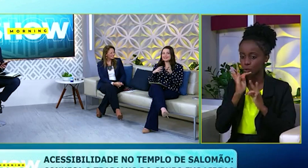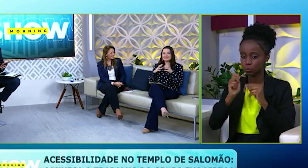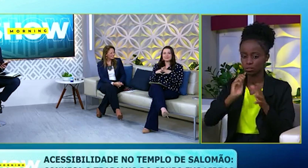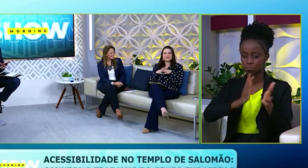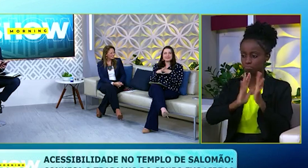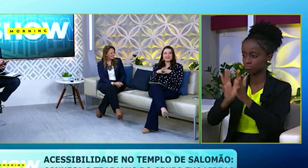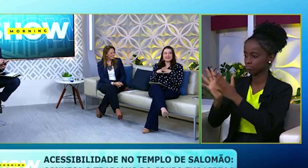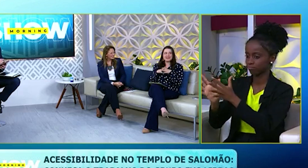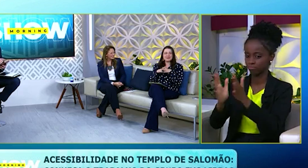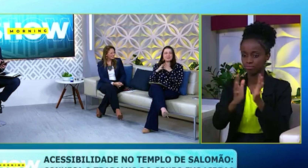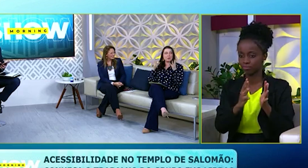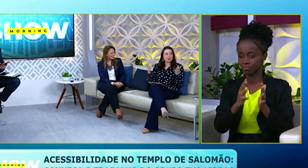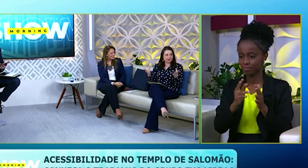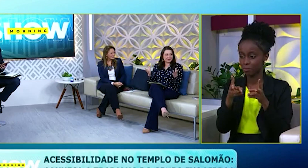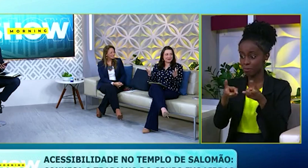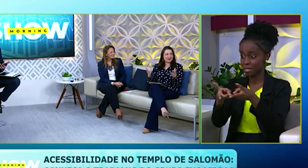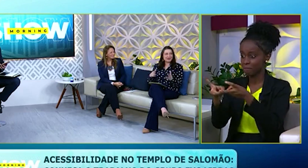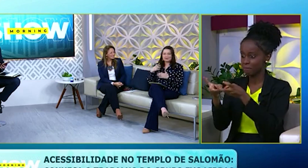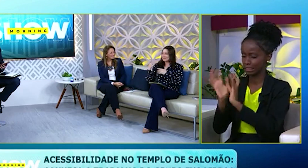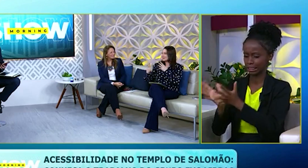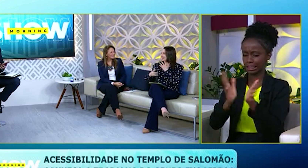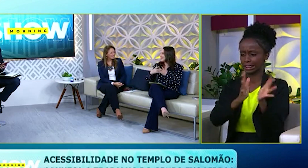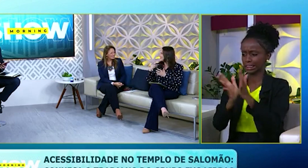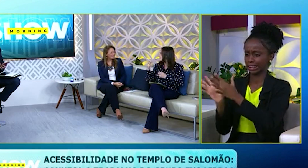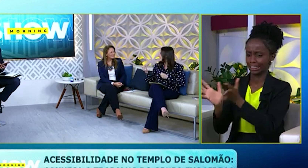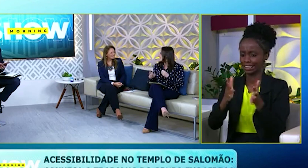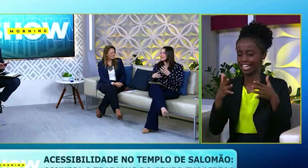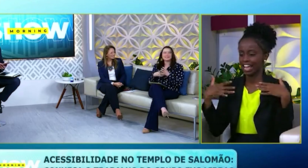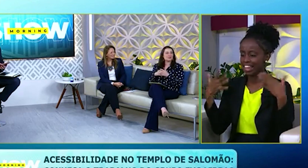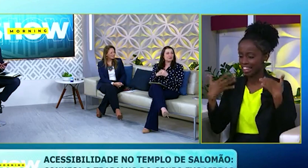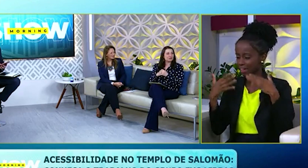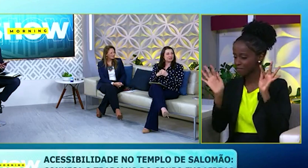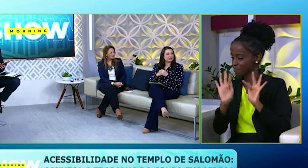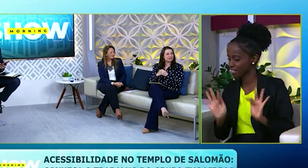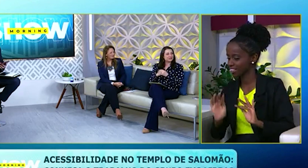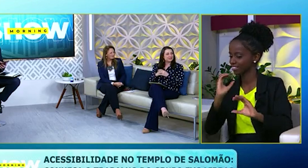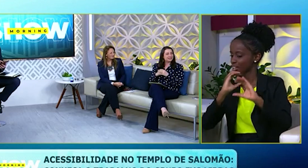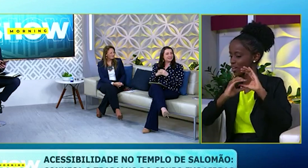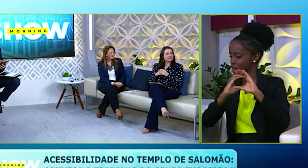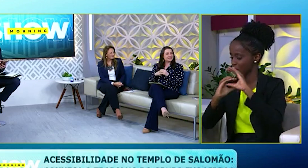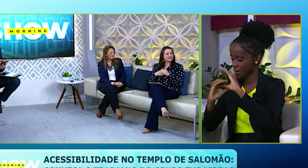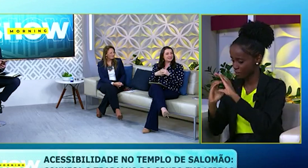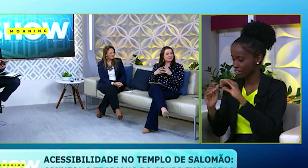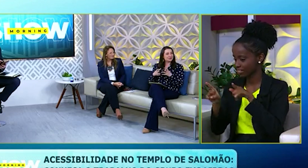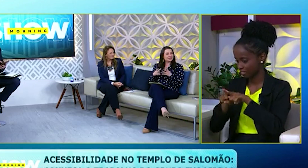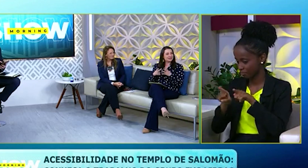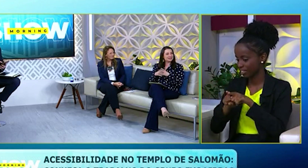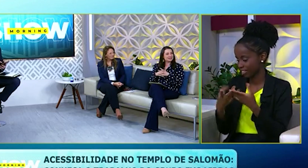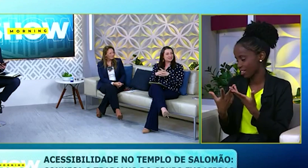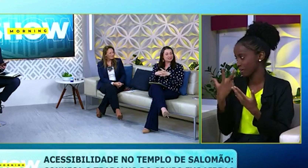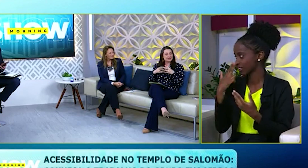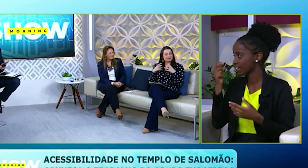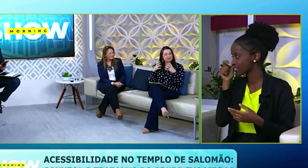por sinais, mas eu percebi que eles falavam muito, né? Todos alegres, felizes, se comunicando. Então, assim, achei muito